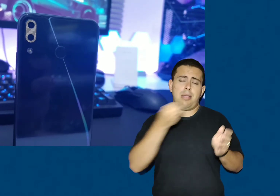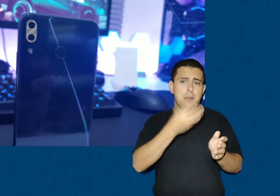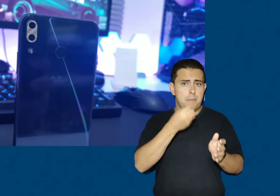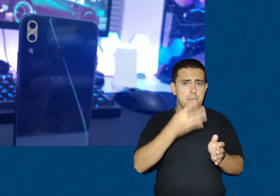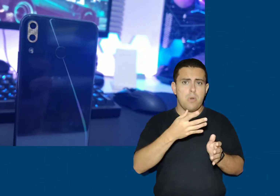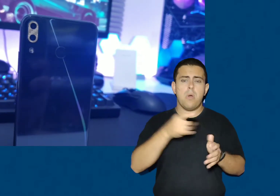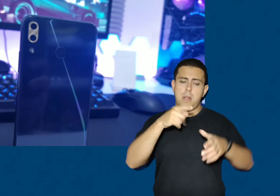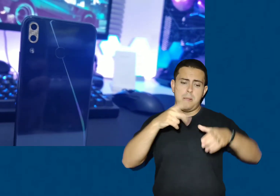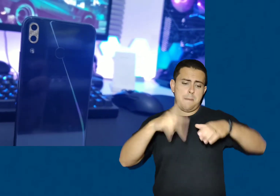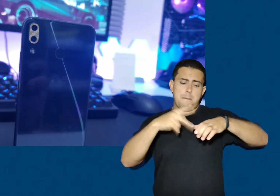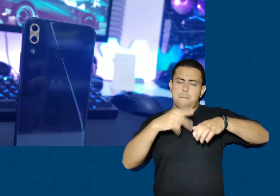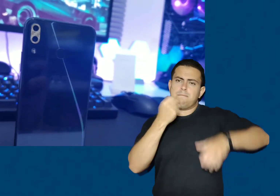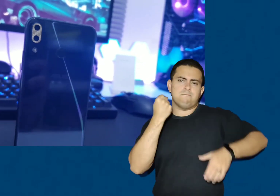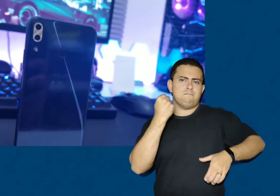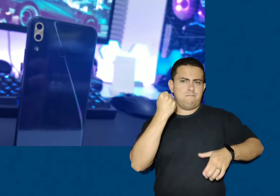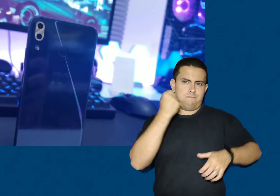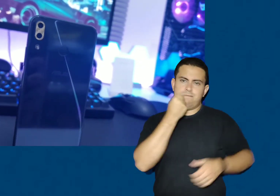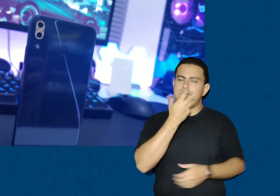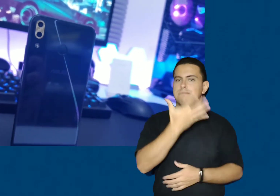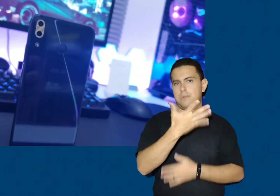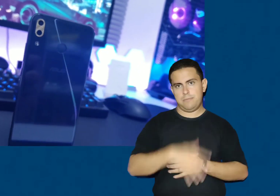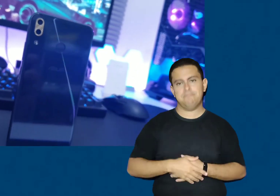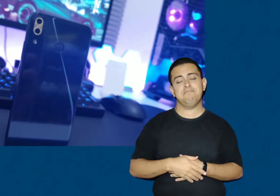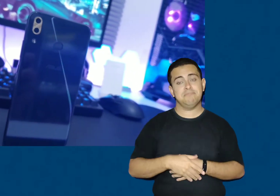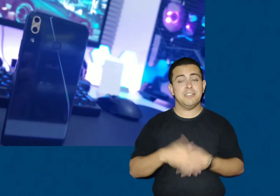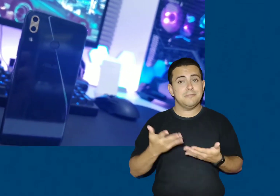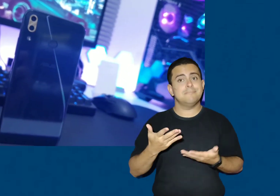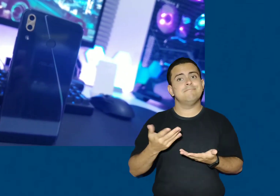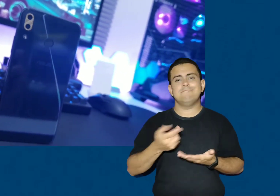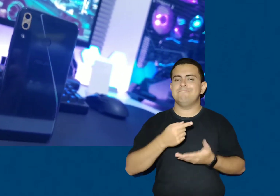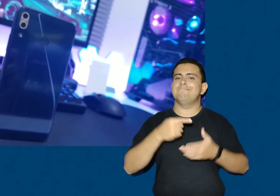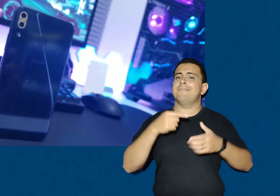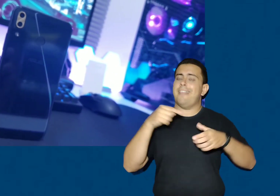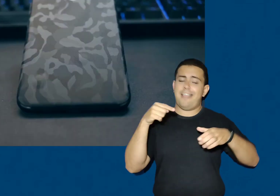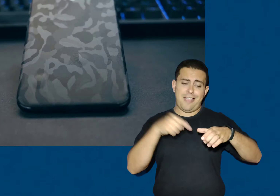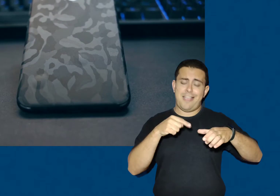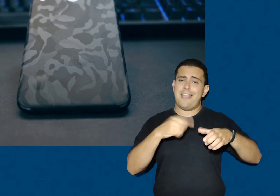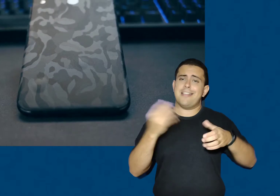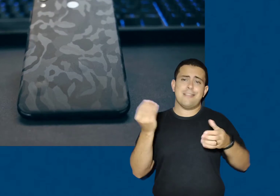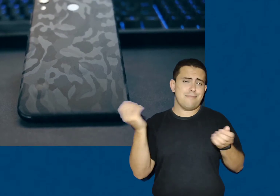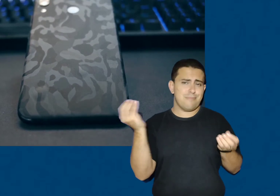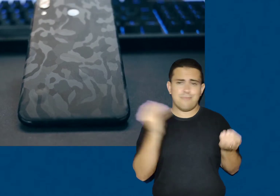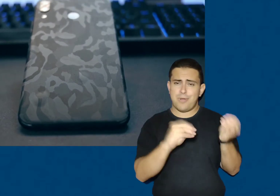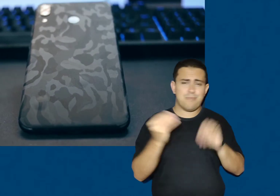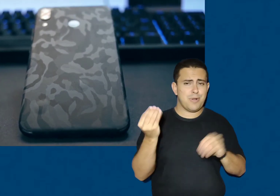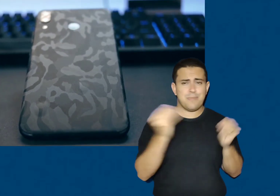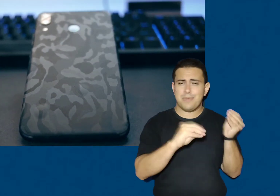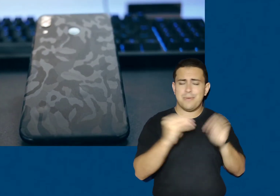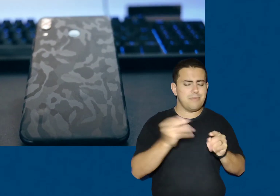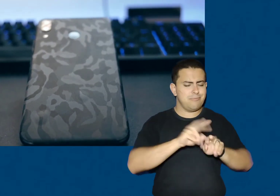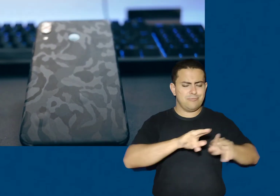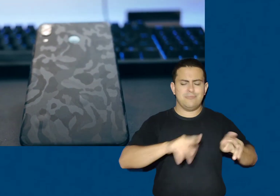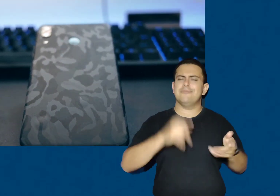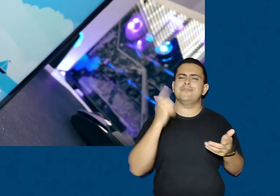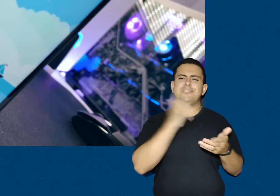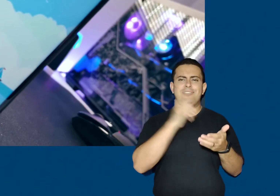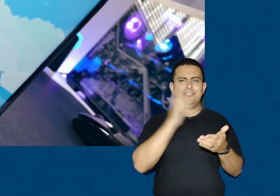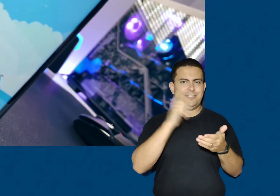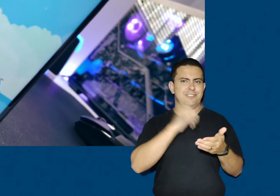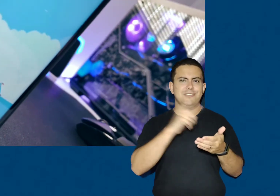só para o lado de potência de processamento. Cara, é como eu falei, não tem nada que eu não queira rodar no Zenfone 5Z que eu não consiga rodar por questão